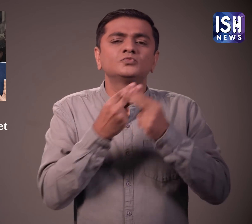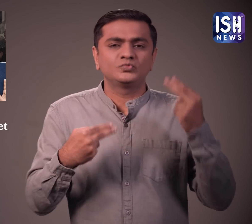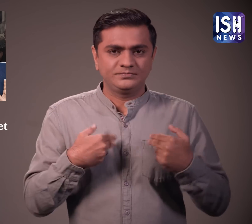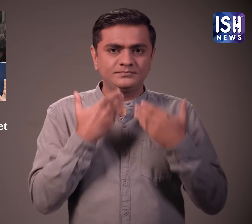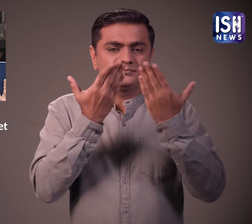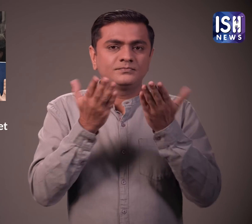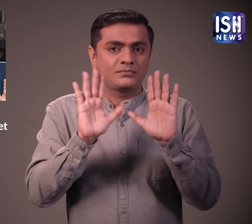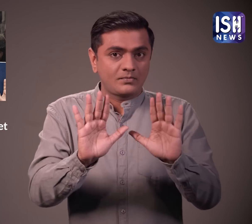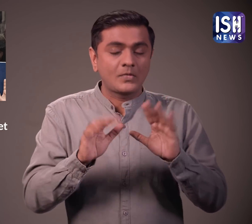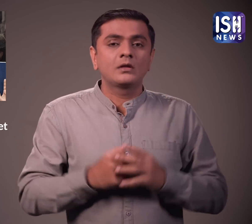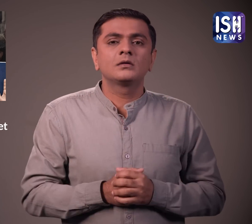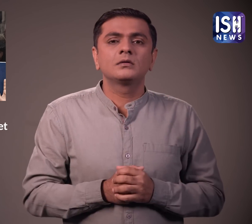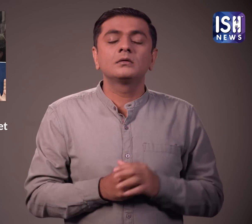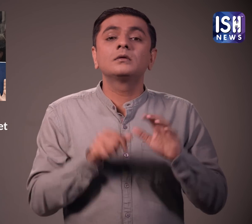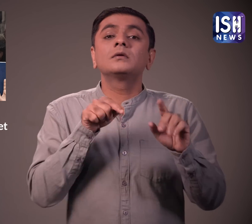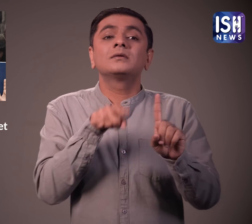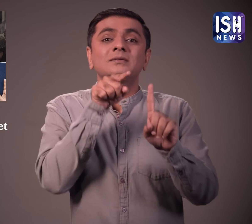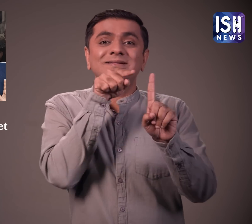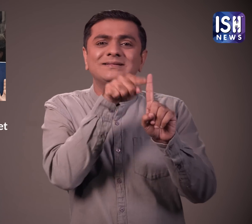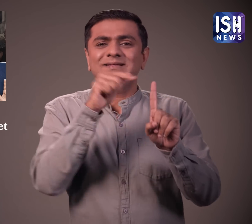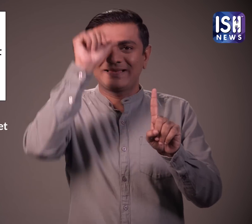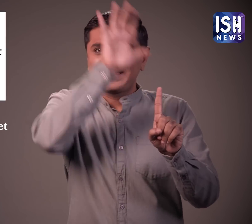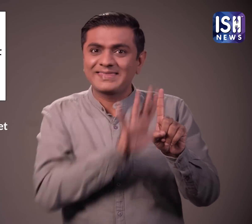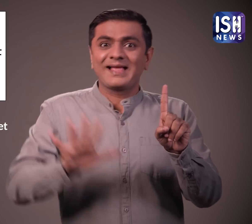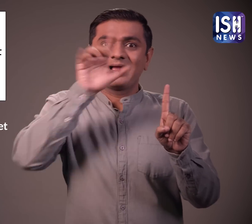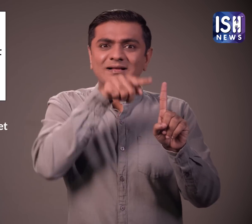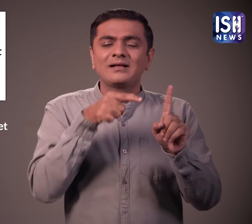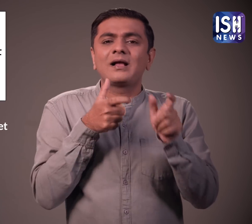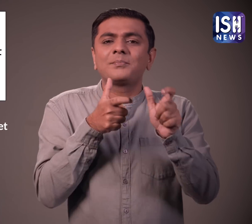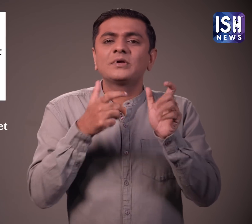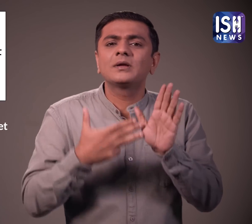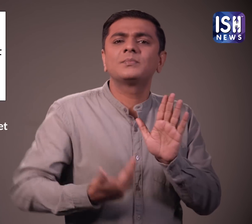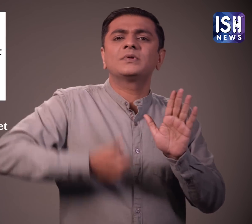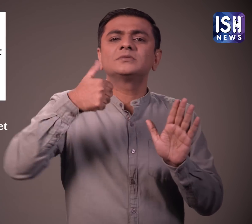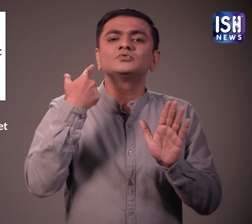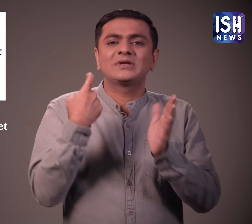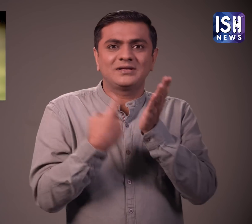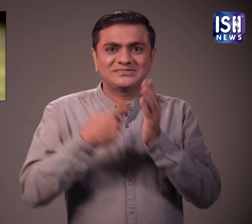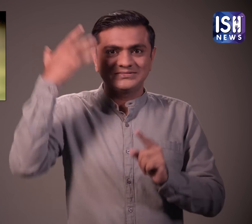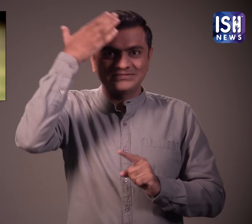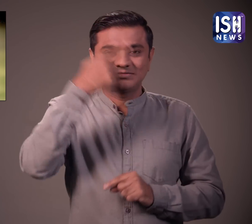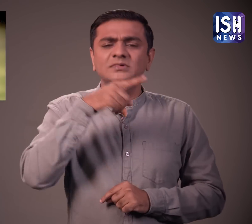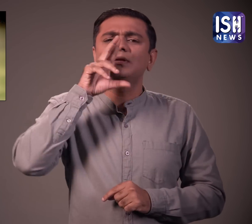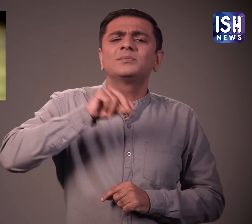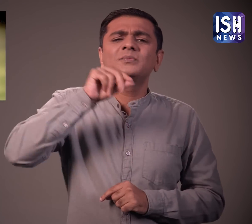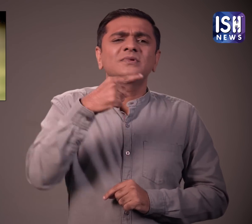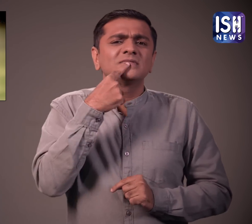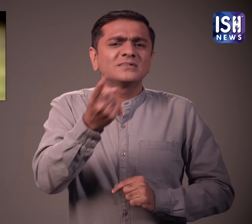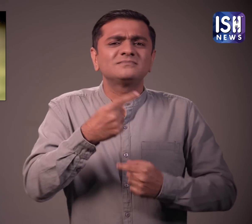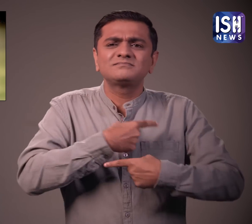आपको बताता हूँ क्या हुआ था भार्तिय रक्षामंत्री राजनात सिंग ने हाल ही में एक बयान में कहा